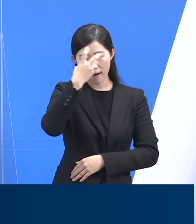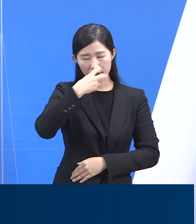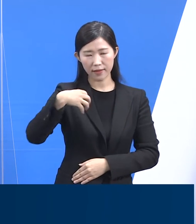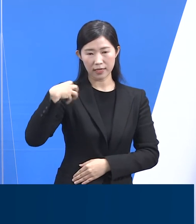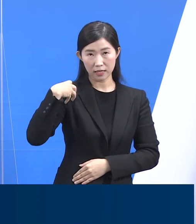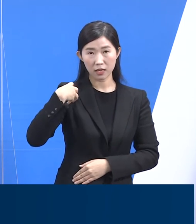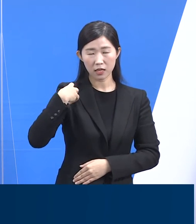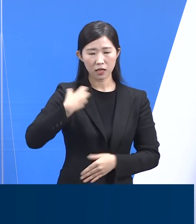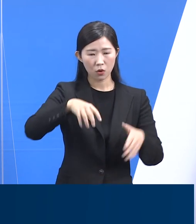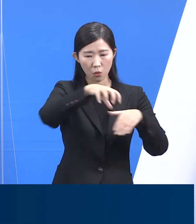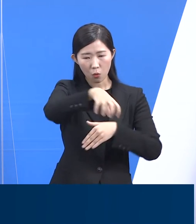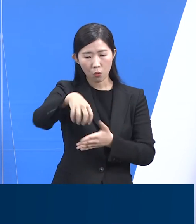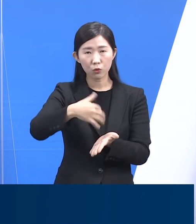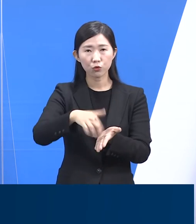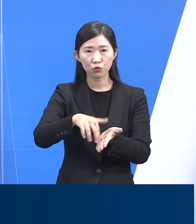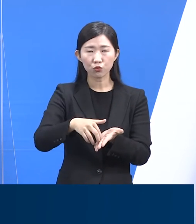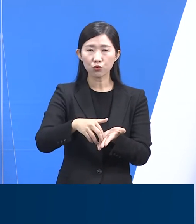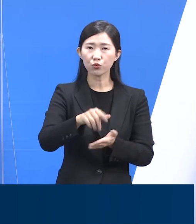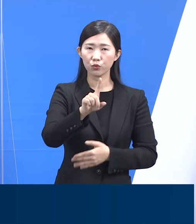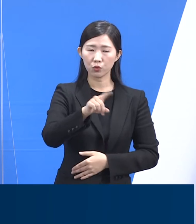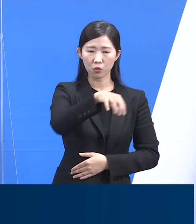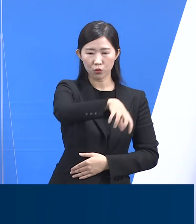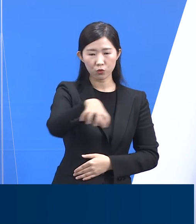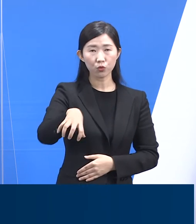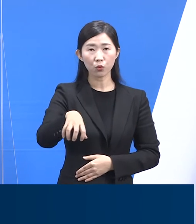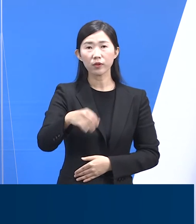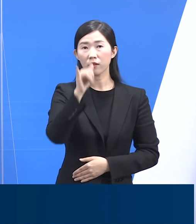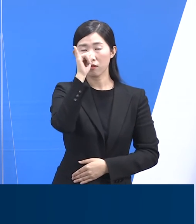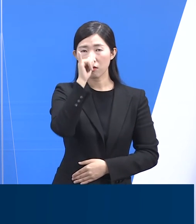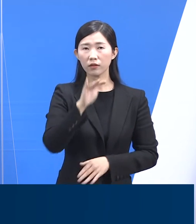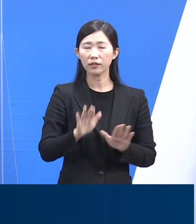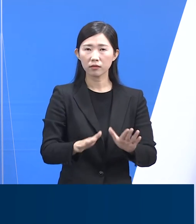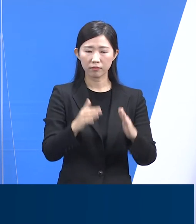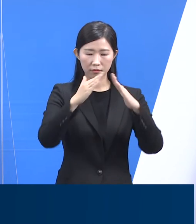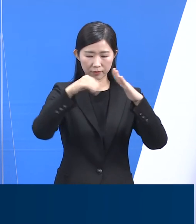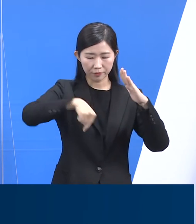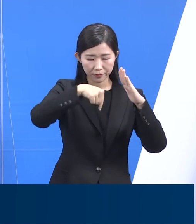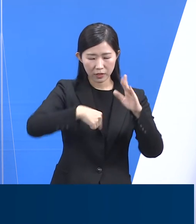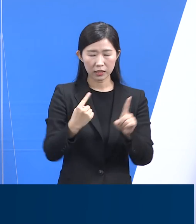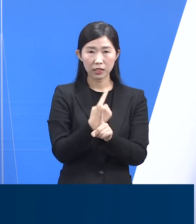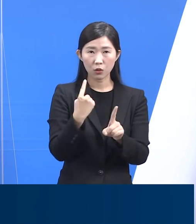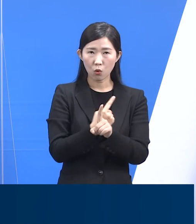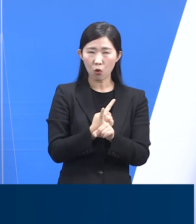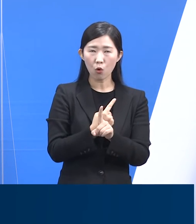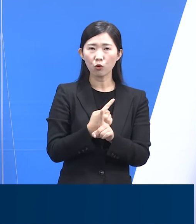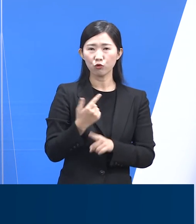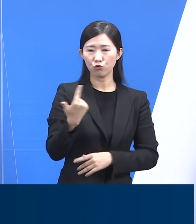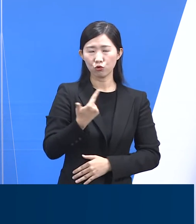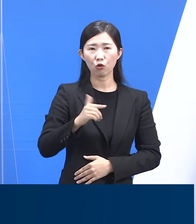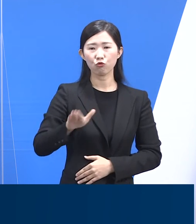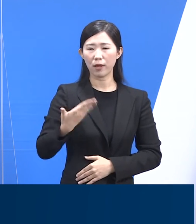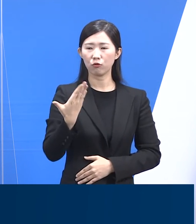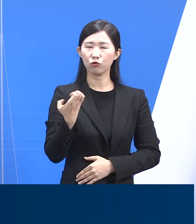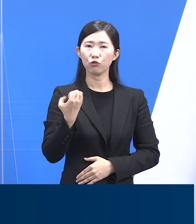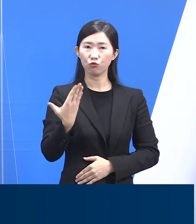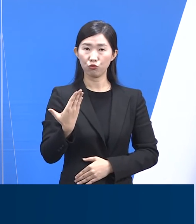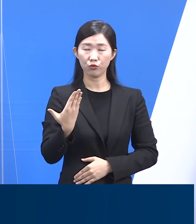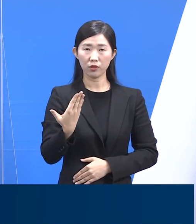재택치료 중인 환자는 6,999명입니다. 지난 한 주 동안 재택치료 중 병원으로 이송된 환자는